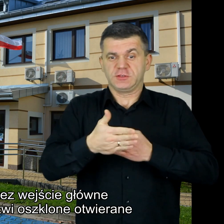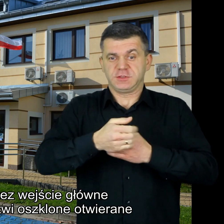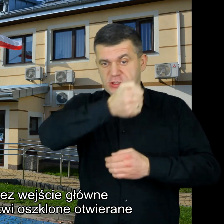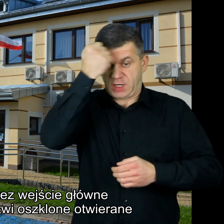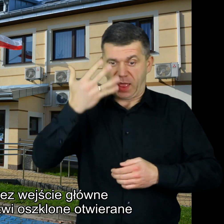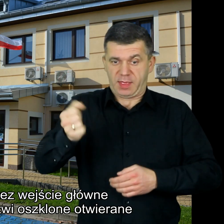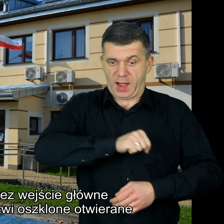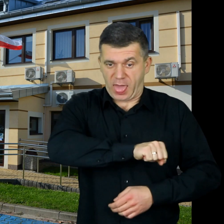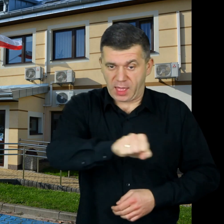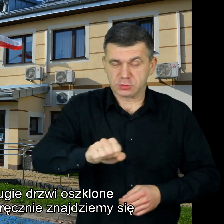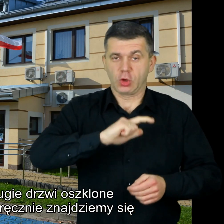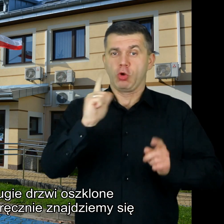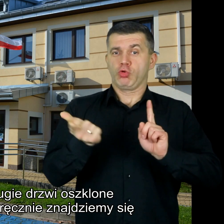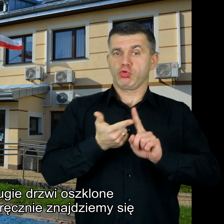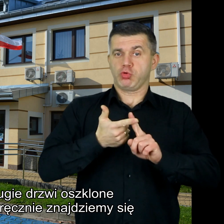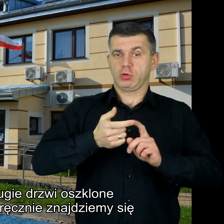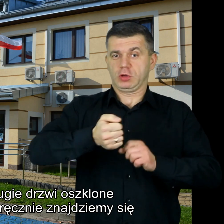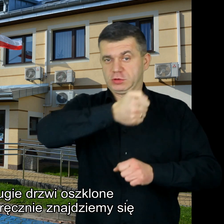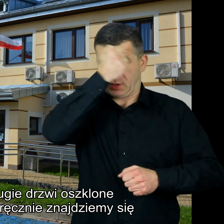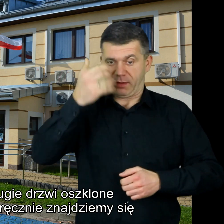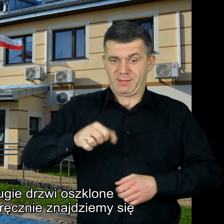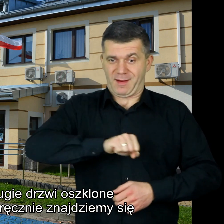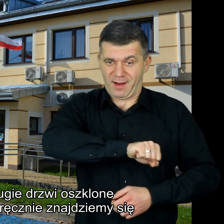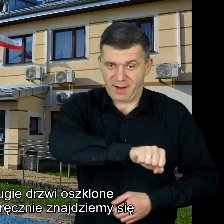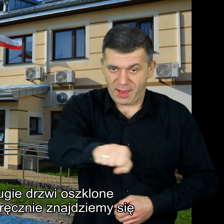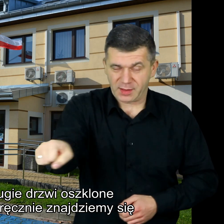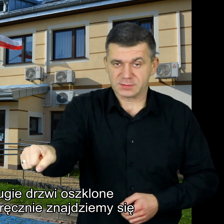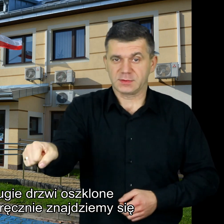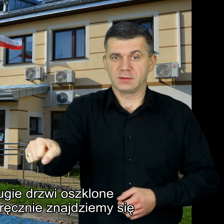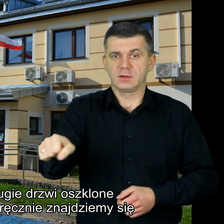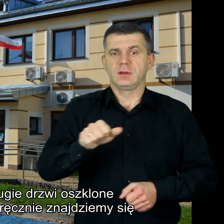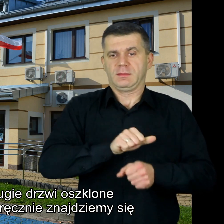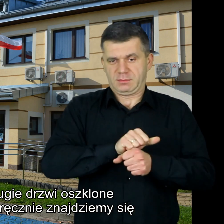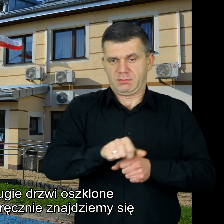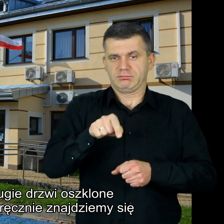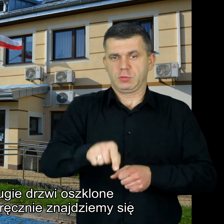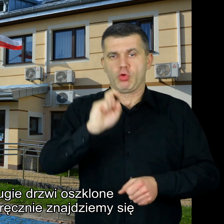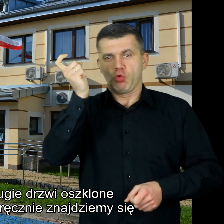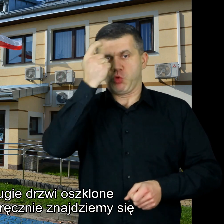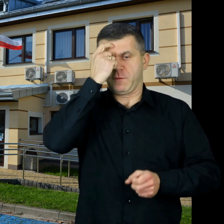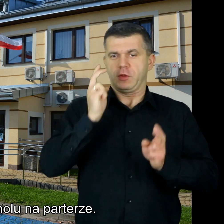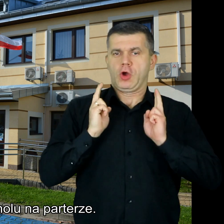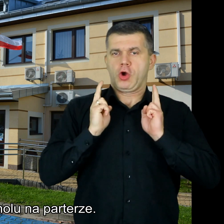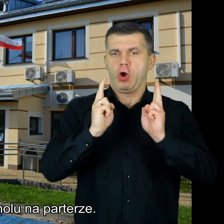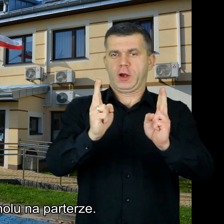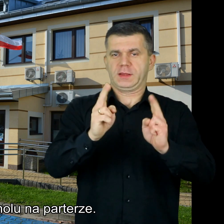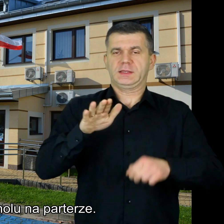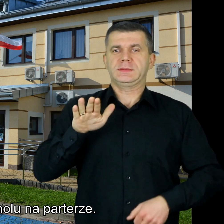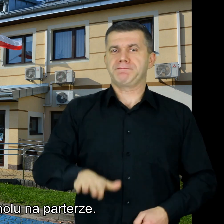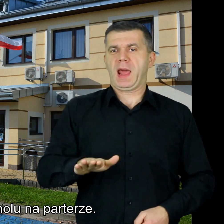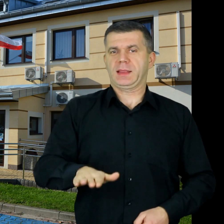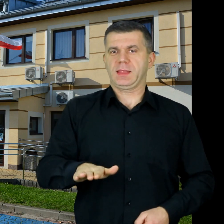oszklone otwierane ręcznie oraz drugie drzwi oszklone również otwierane ręcznie znajdziemy się w głównym holu na parterze